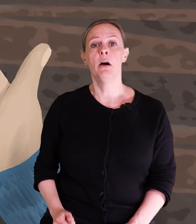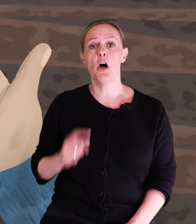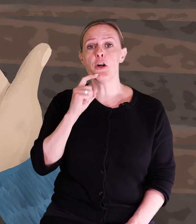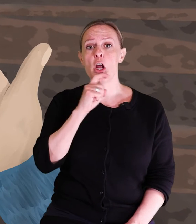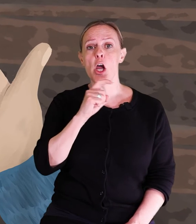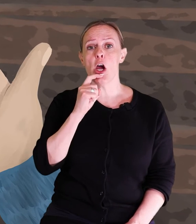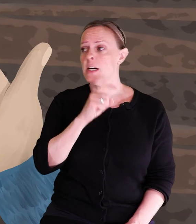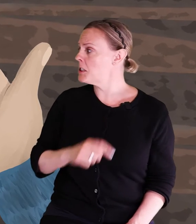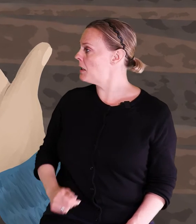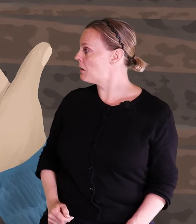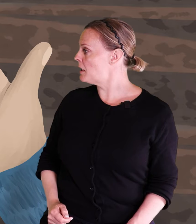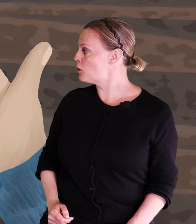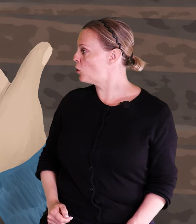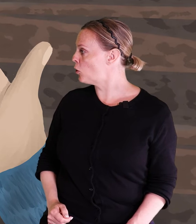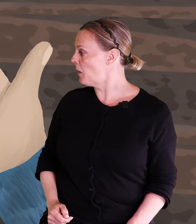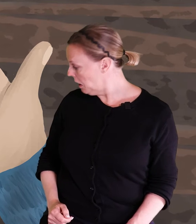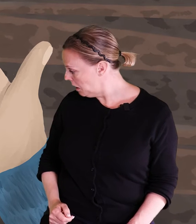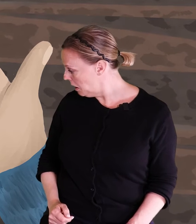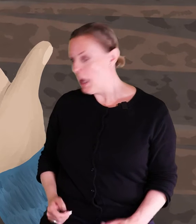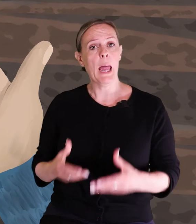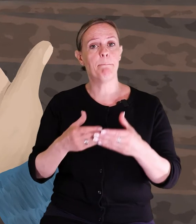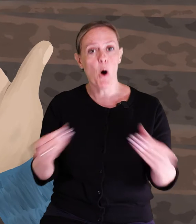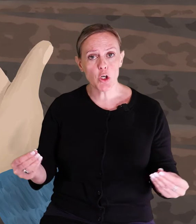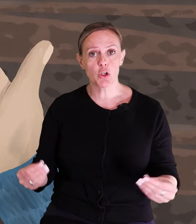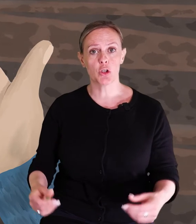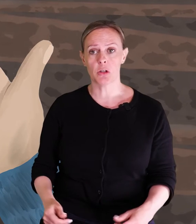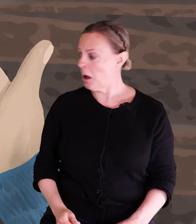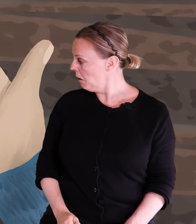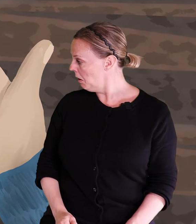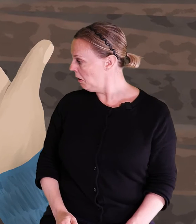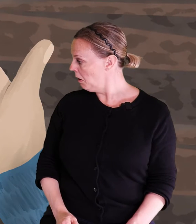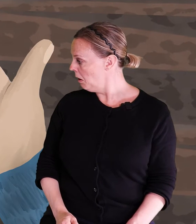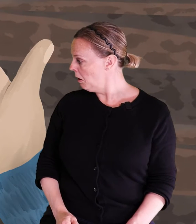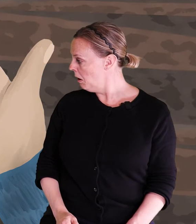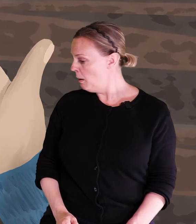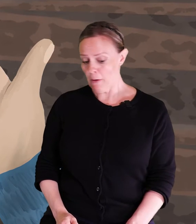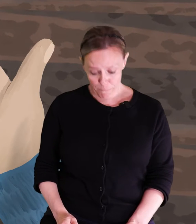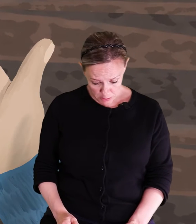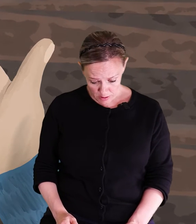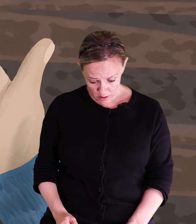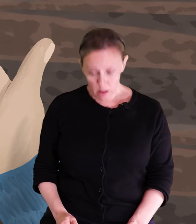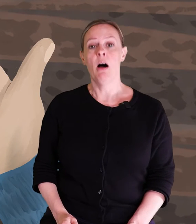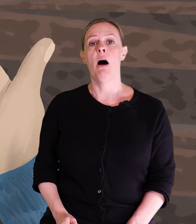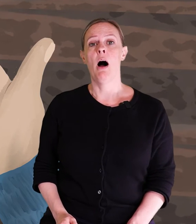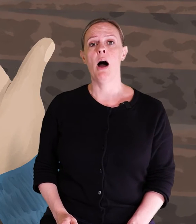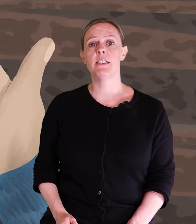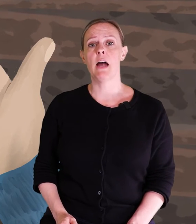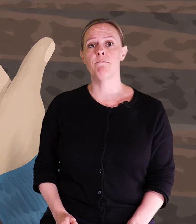De röda stickade sockorna är borta. På fötterna har han sina